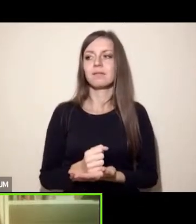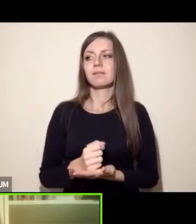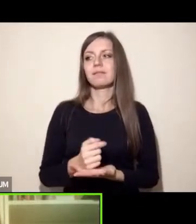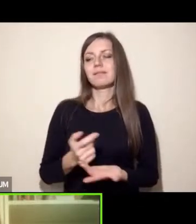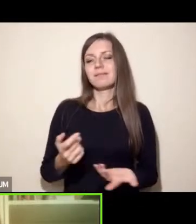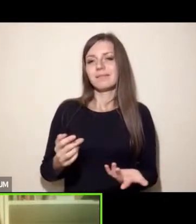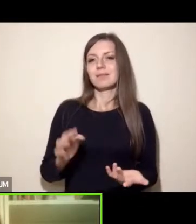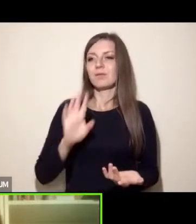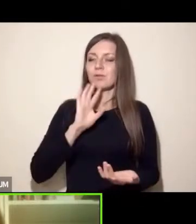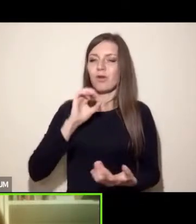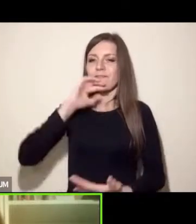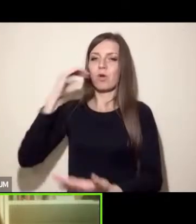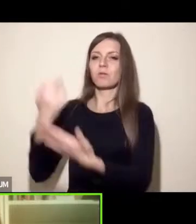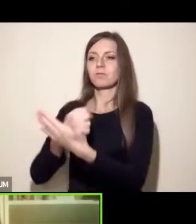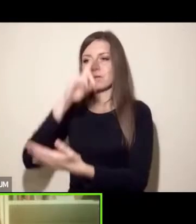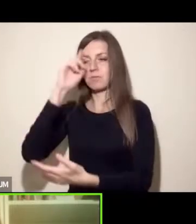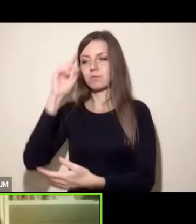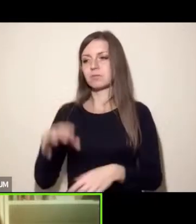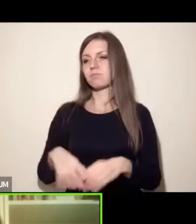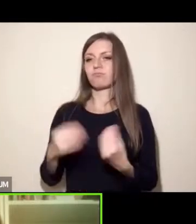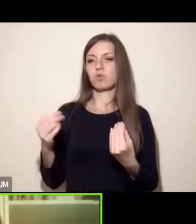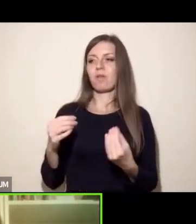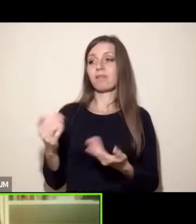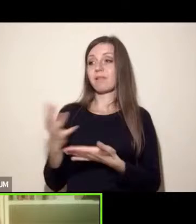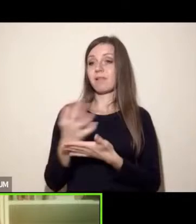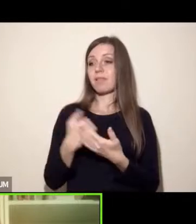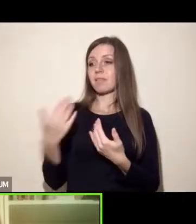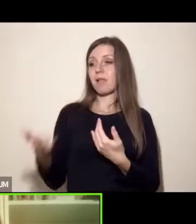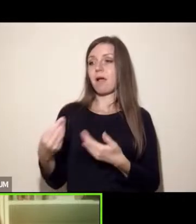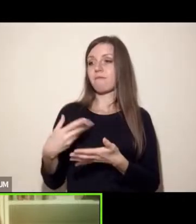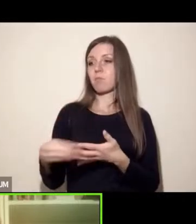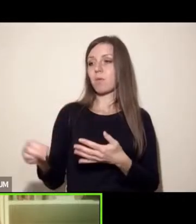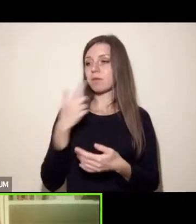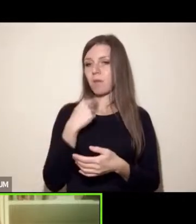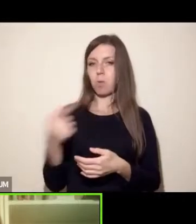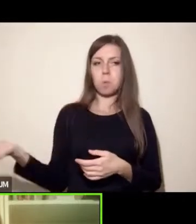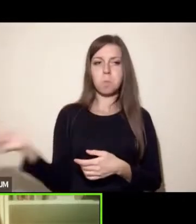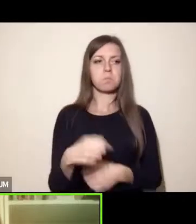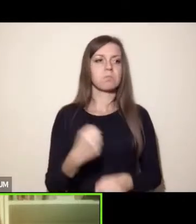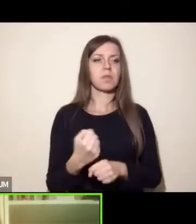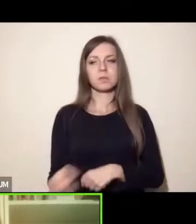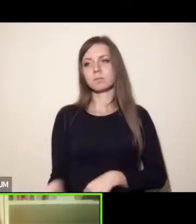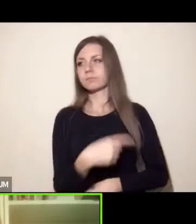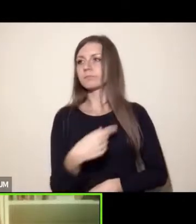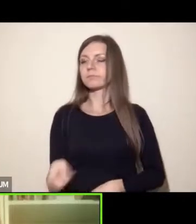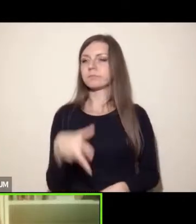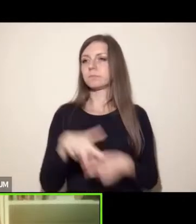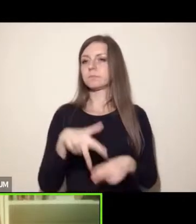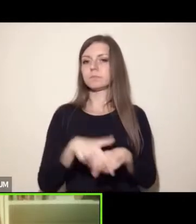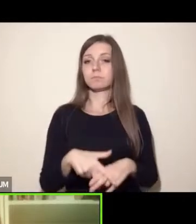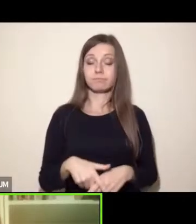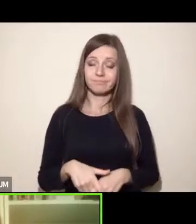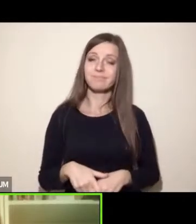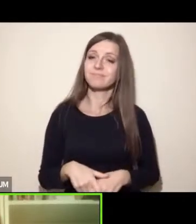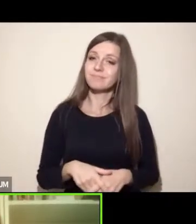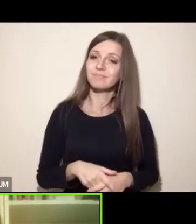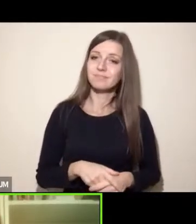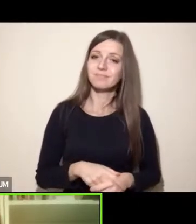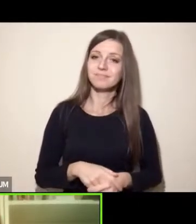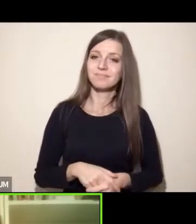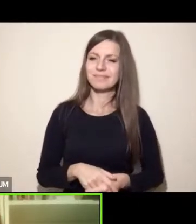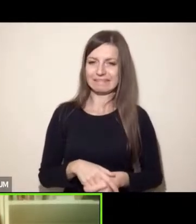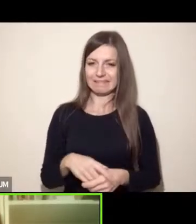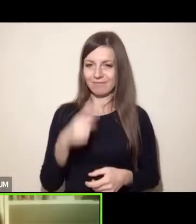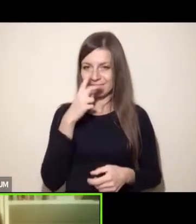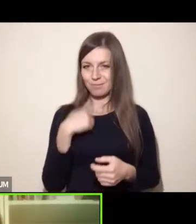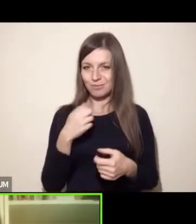Także to system, który eksploatuje tak planetę, jak i zwierzęta pozaludzkie, jak i ludzi. Mój czas chyba się już kończy.